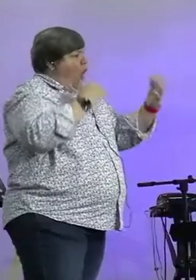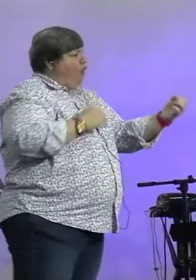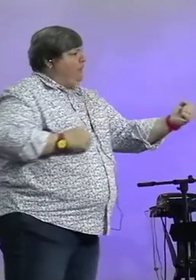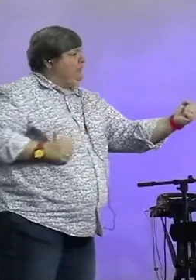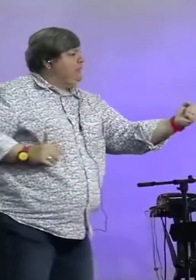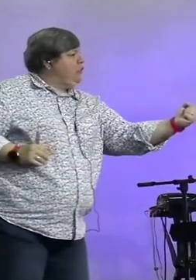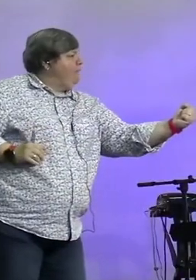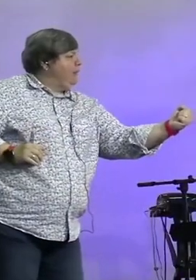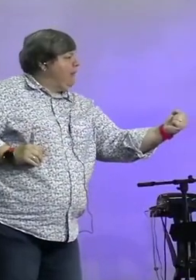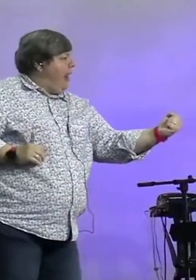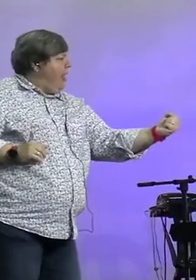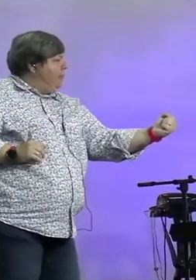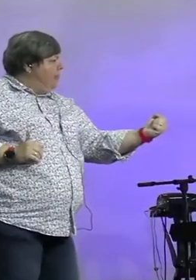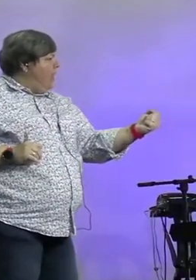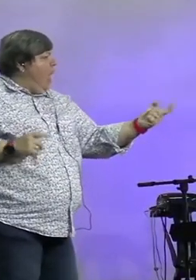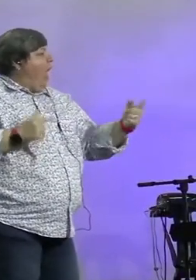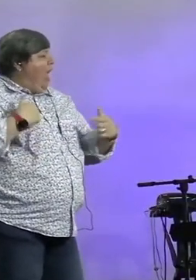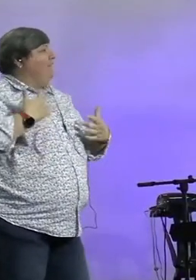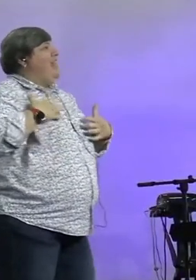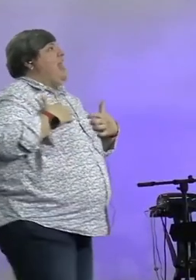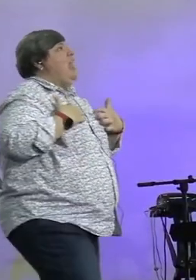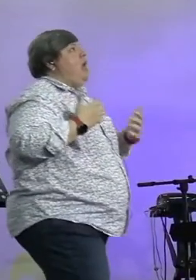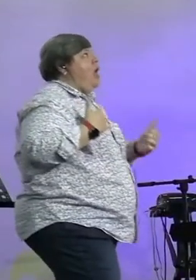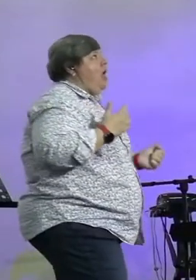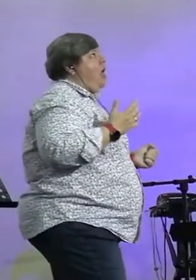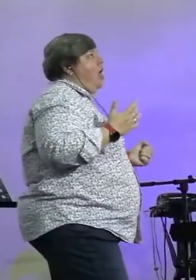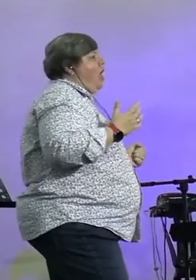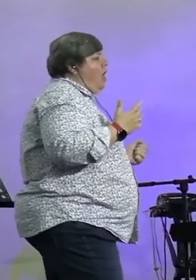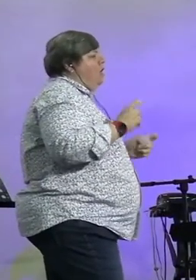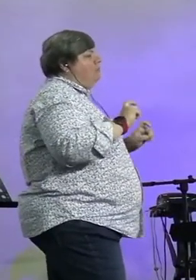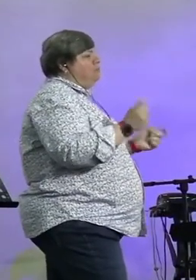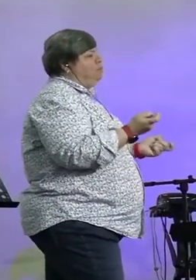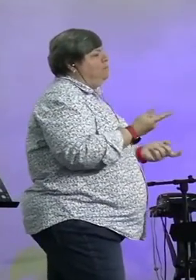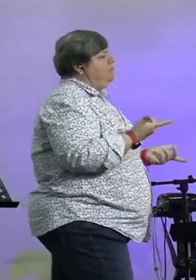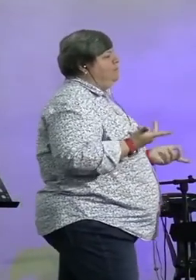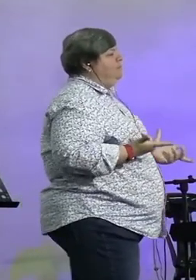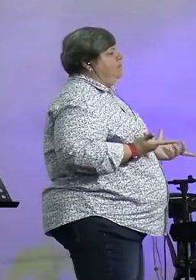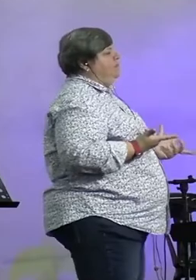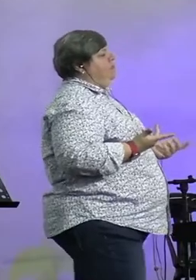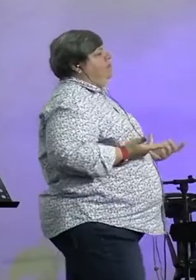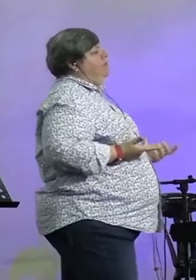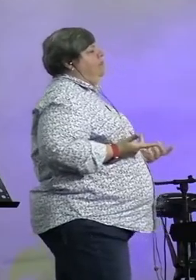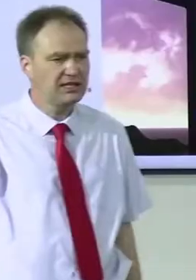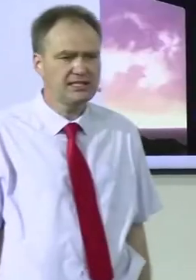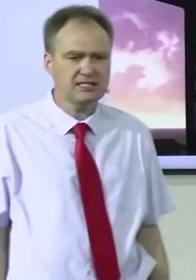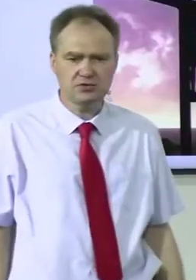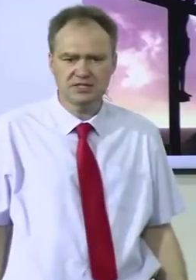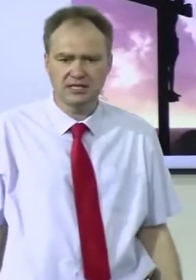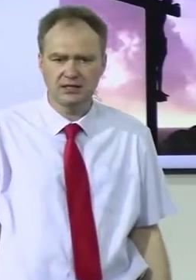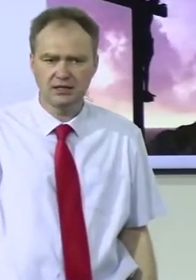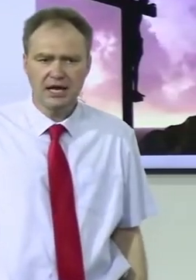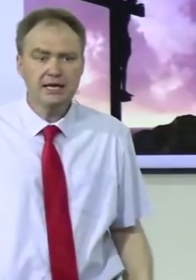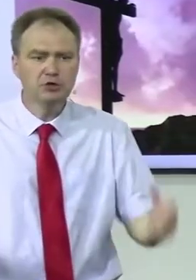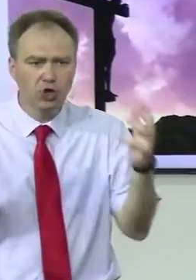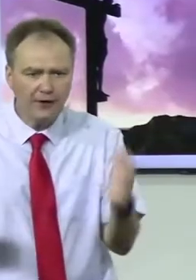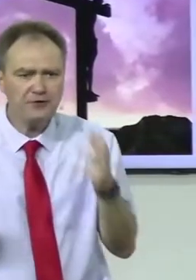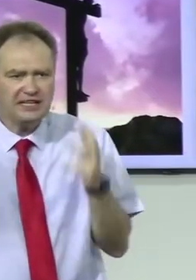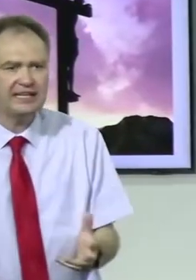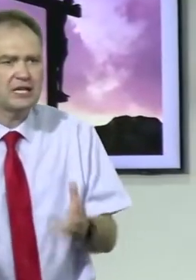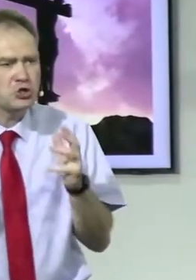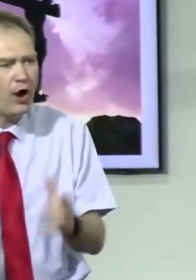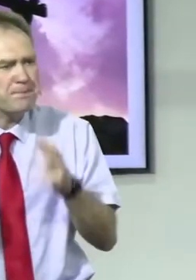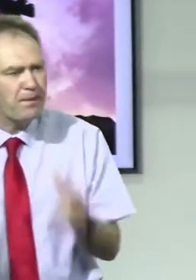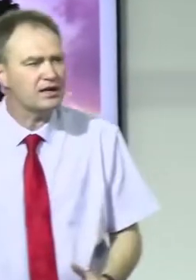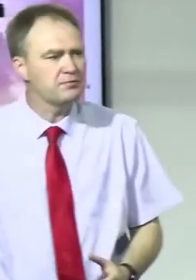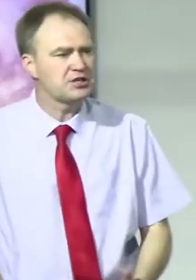heren. Het weer hou jou, vir die heren te lewe, want jy leef met dit. En jy moet die verlede, vir die kruis van die heren Jesus kom sê. Jy moet die